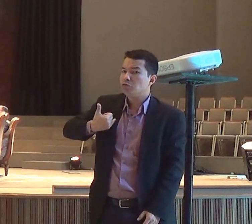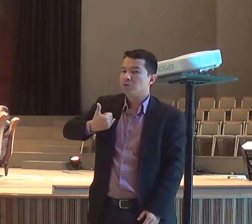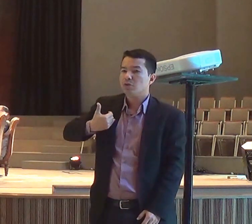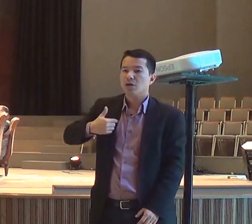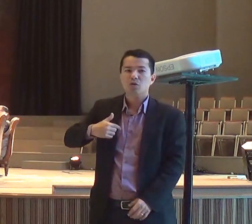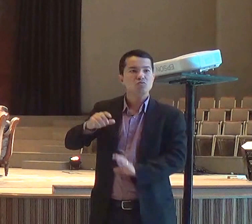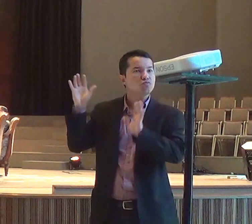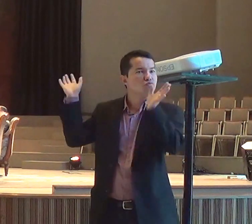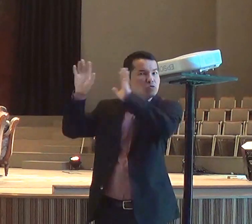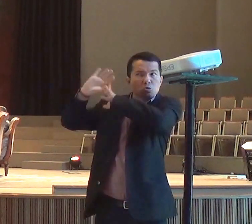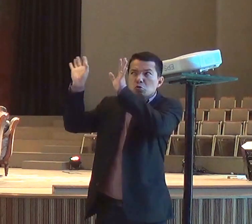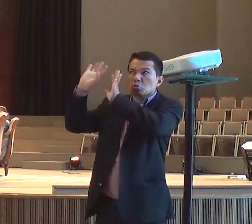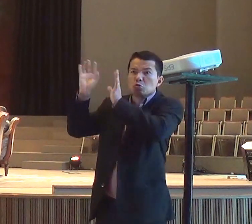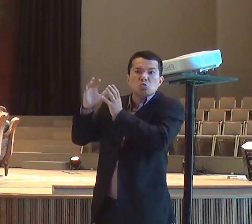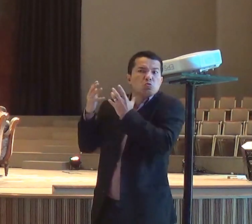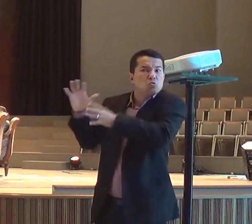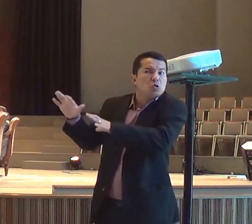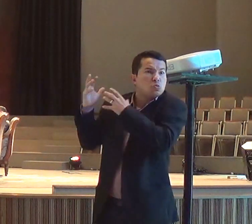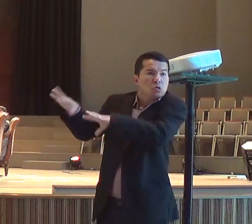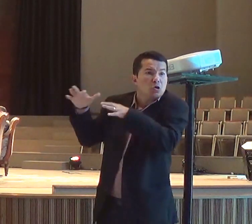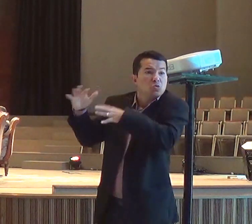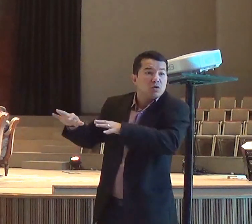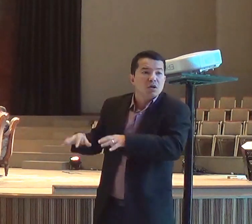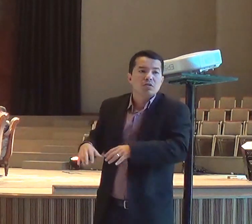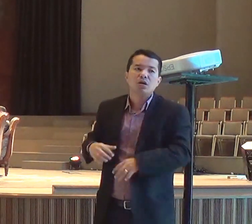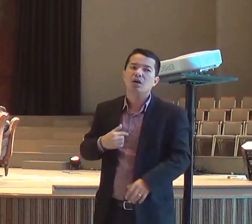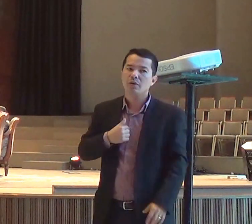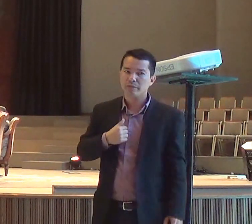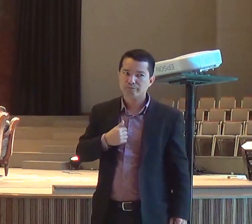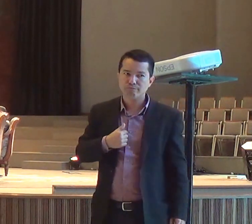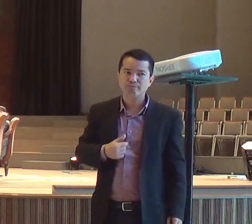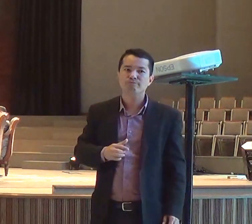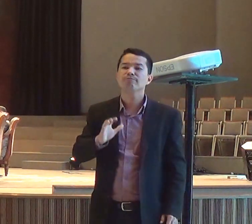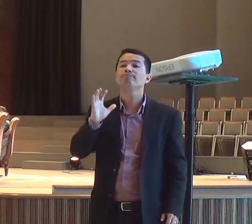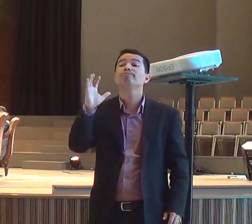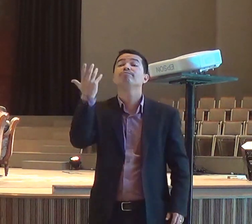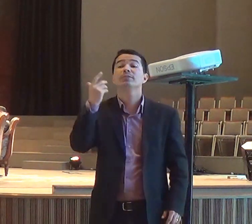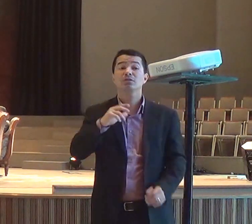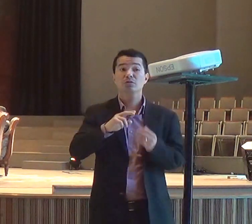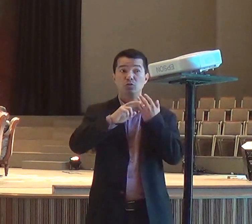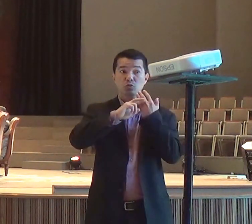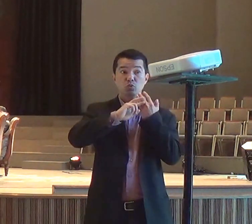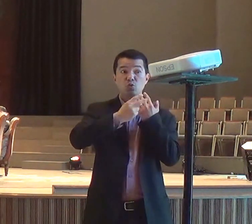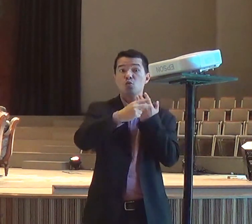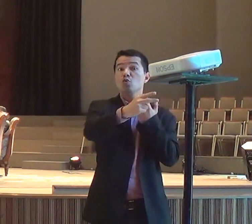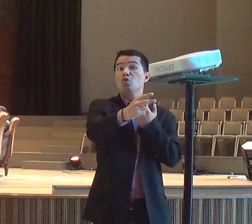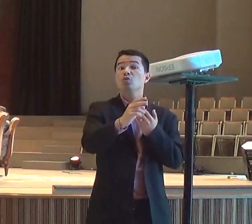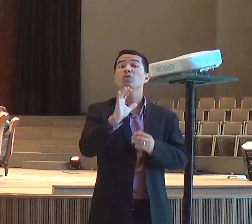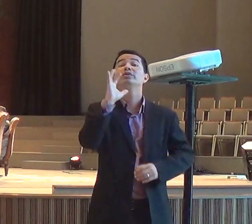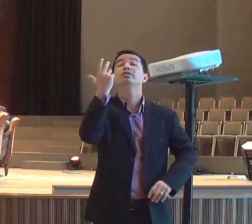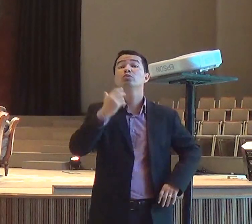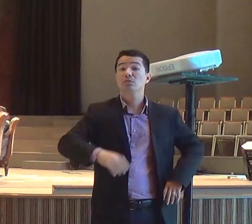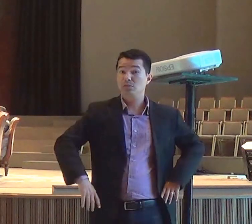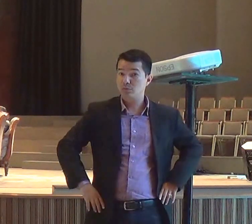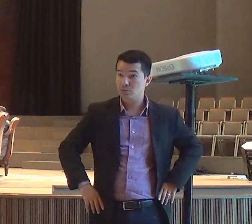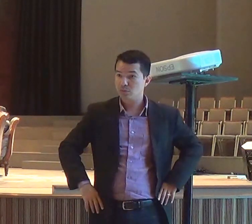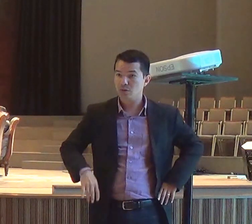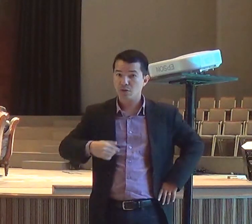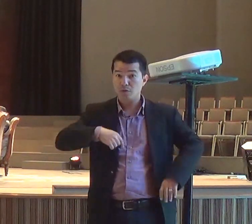aqui dentro, eu sabia, o que tinha que fazer, e eu me lembro, que eu fui, para o quarto, onde eu estava, hospedado, naquele